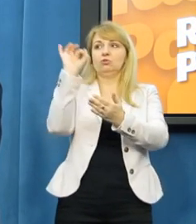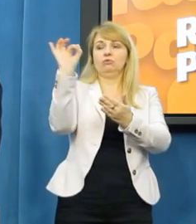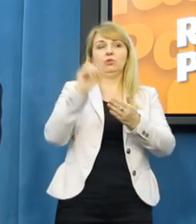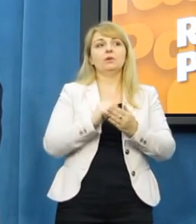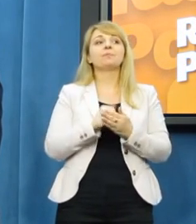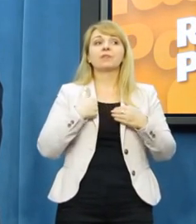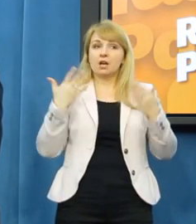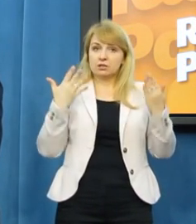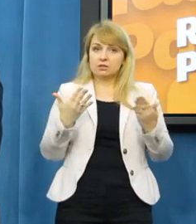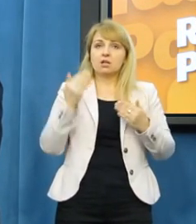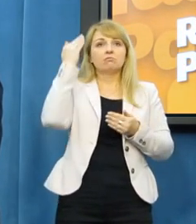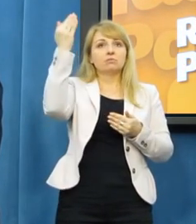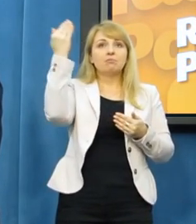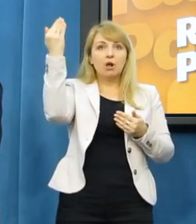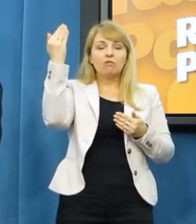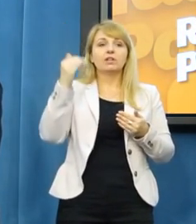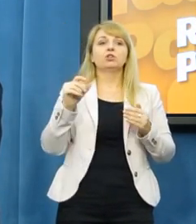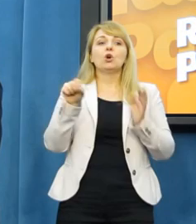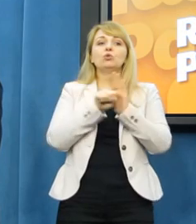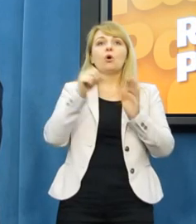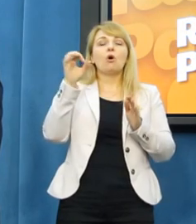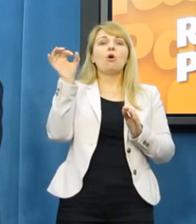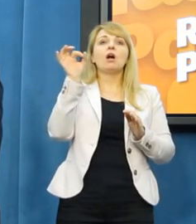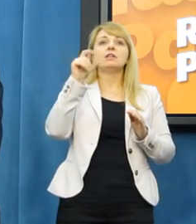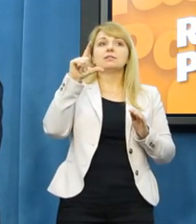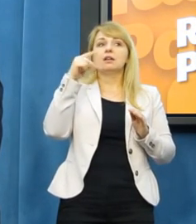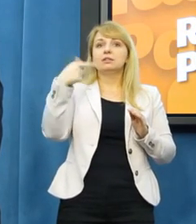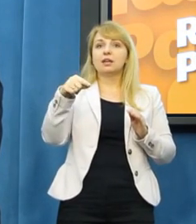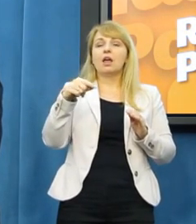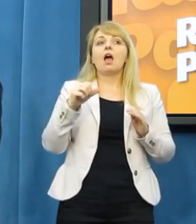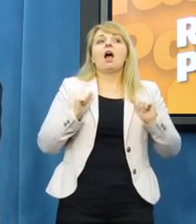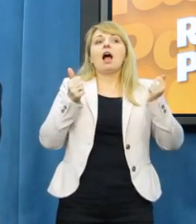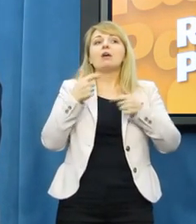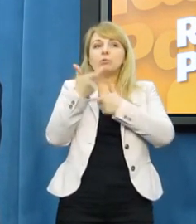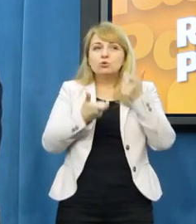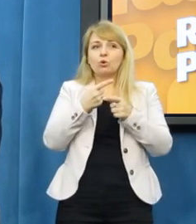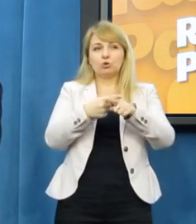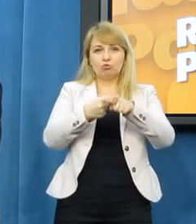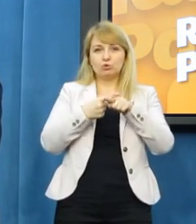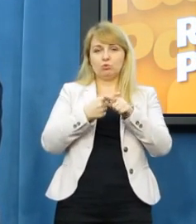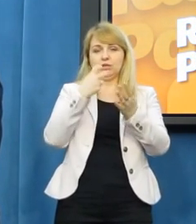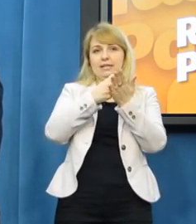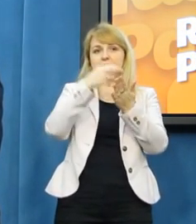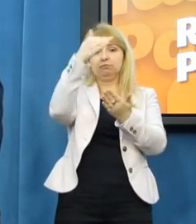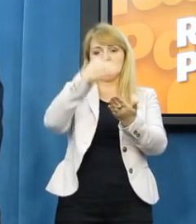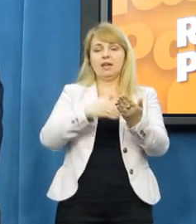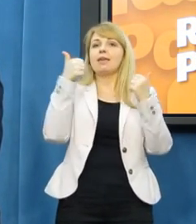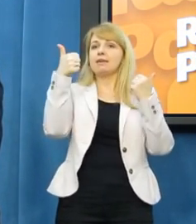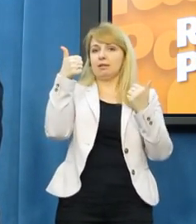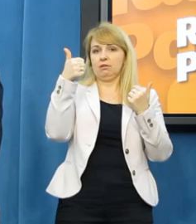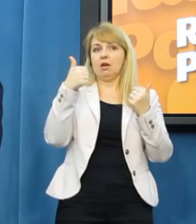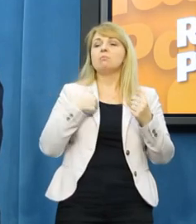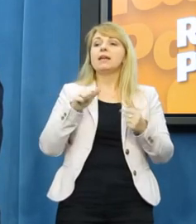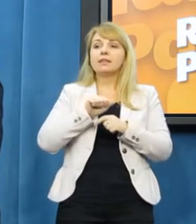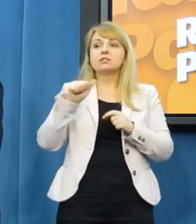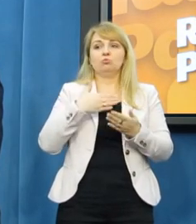Reszka Millera i do SLD, żeby dać szansę tym wspólnym listom, że my jesteśmy gotowi. Aleksandr Kwaśniewski wielokrotnie o